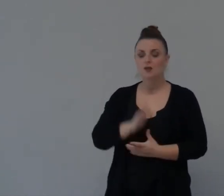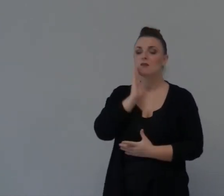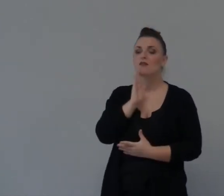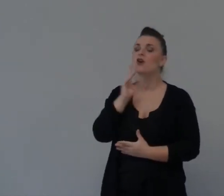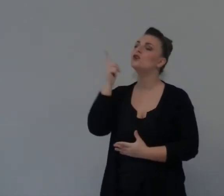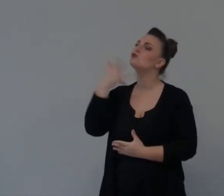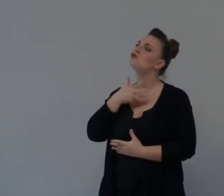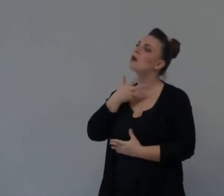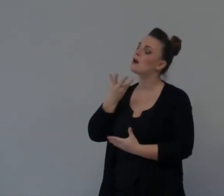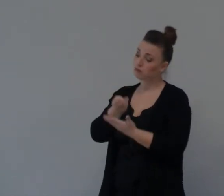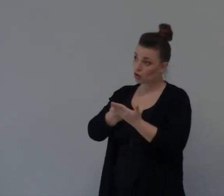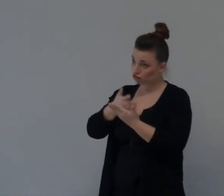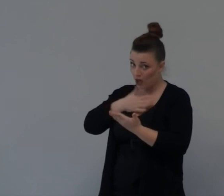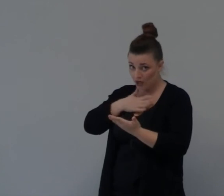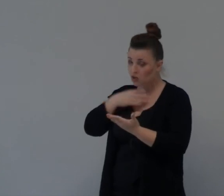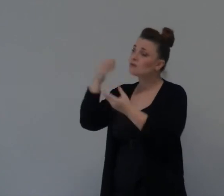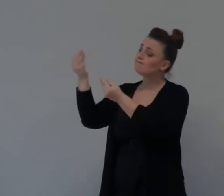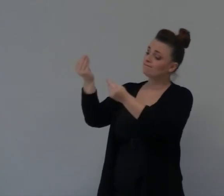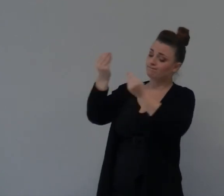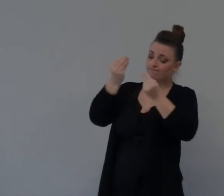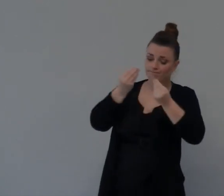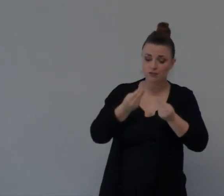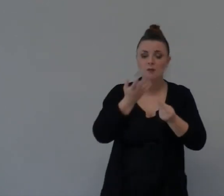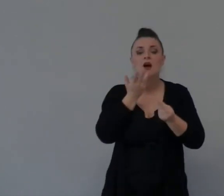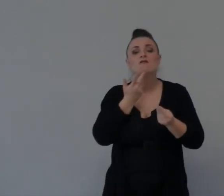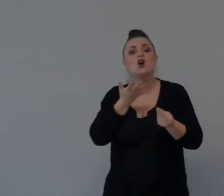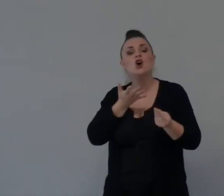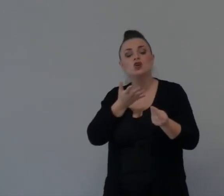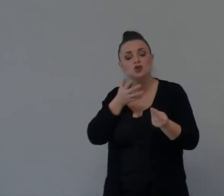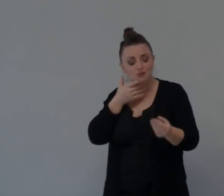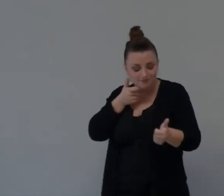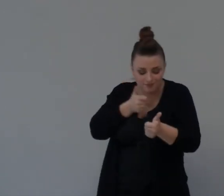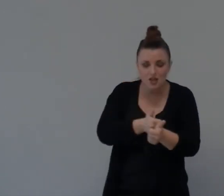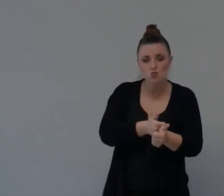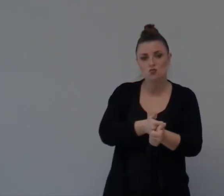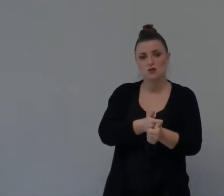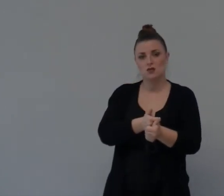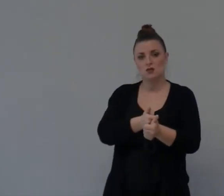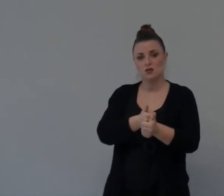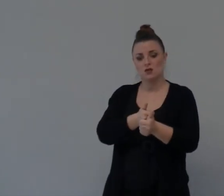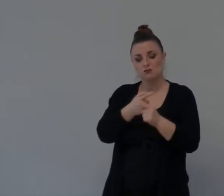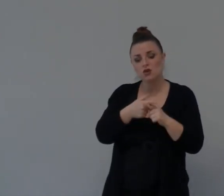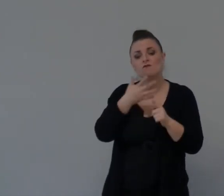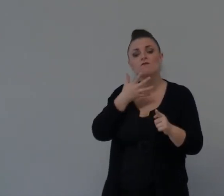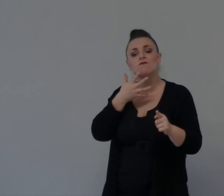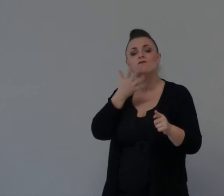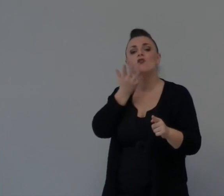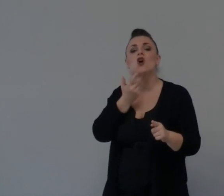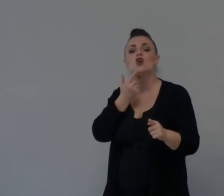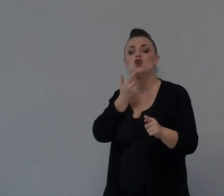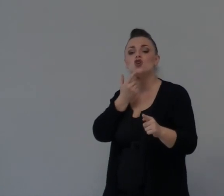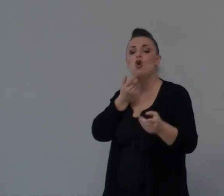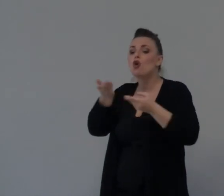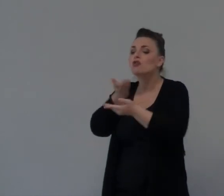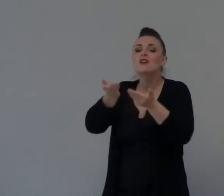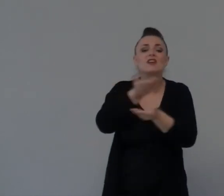Mia Vita Perché Voglio Avere Un Piano Da Condividere Con Altri E Che Comporti Il Bene